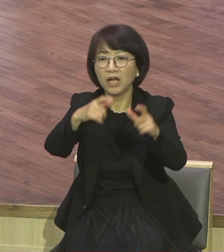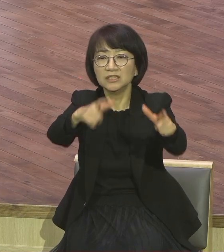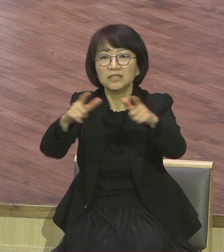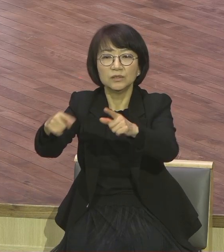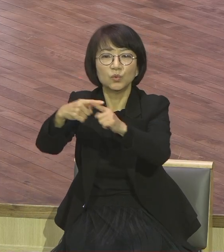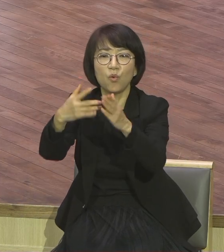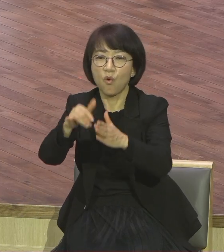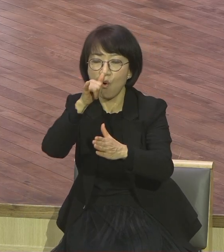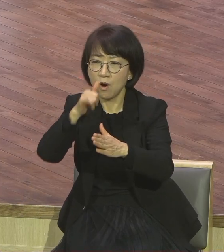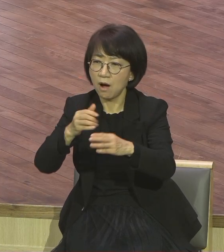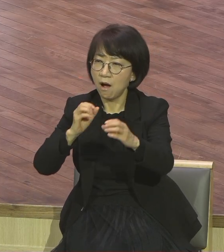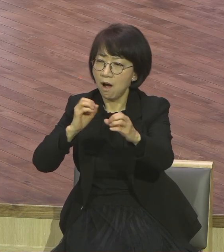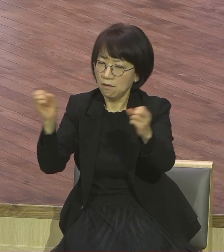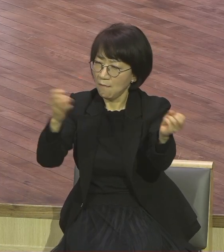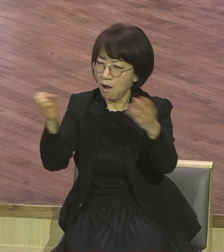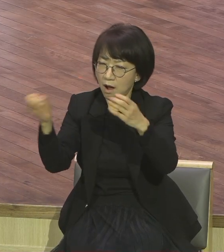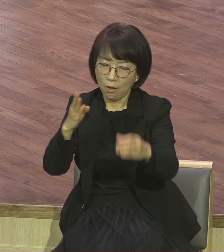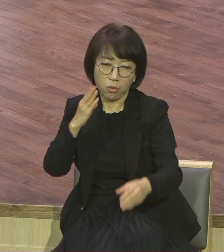스베타 목사 있어요